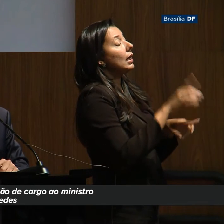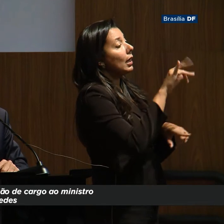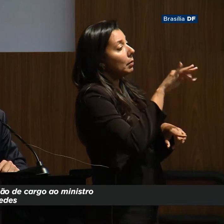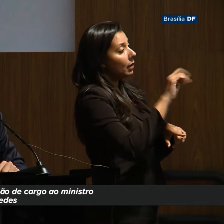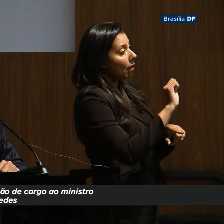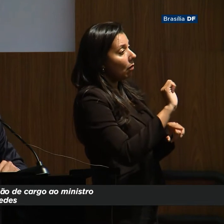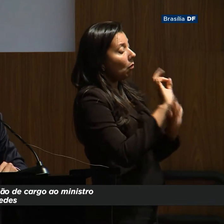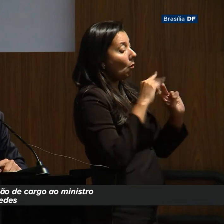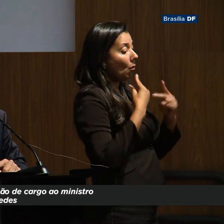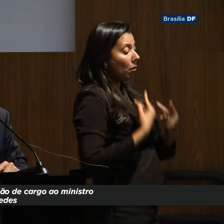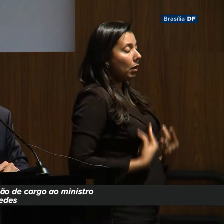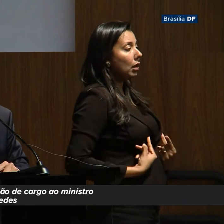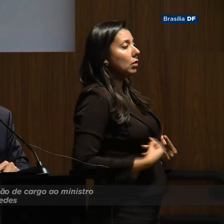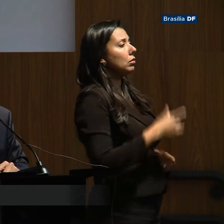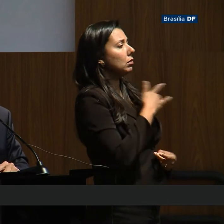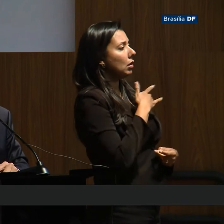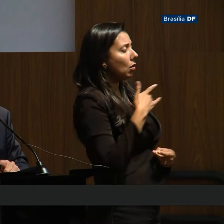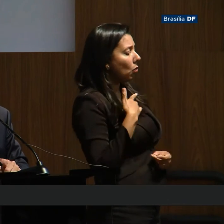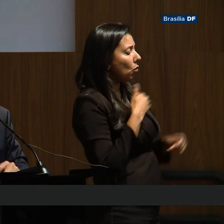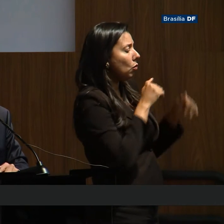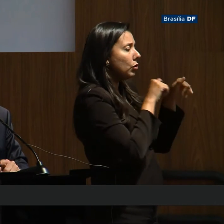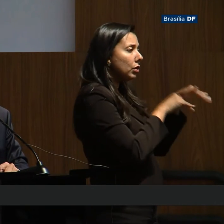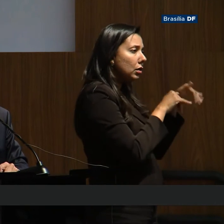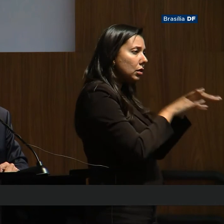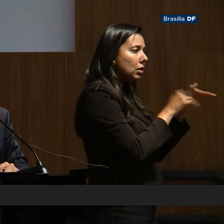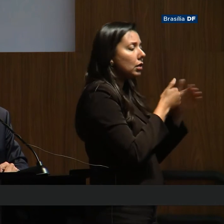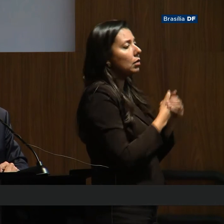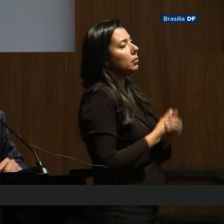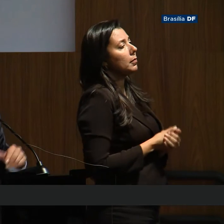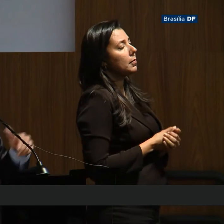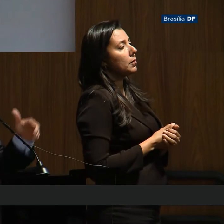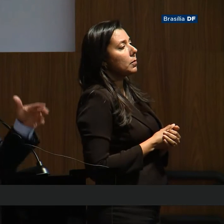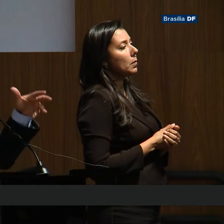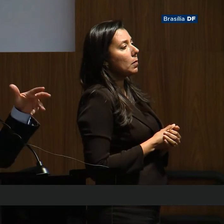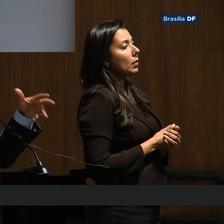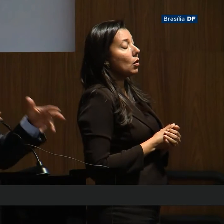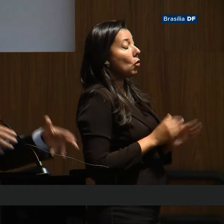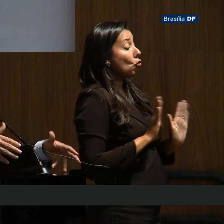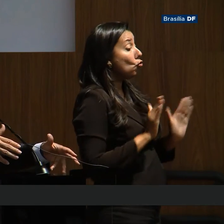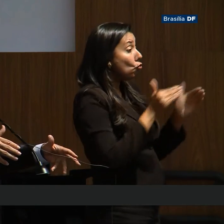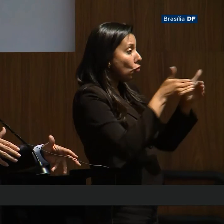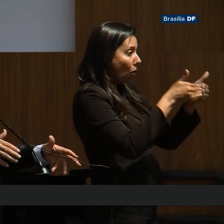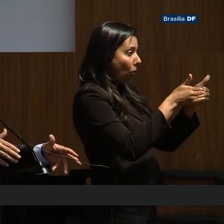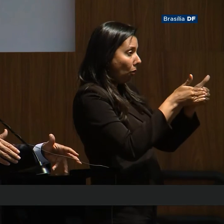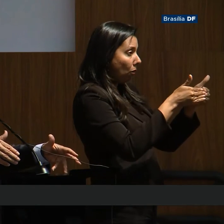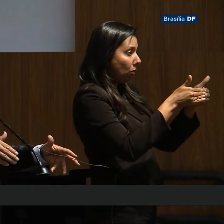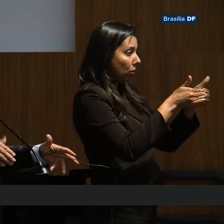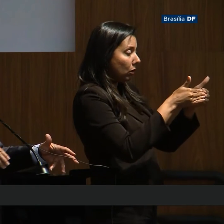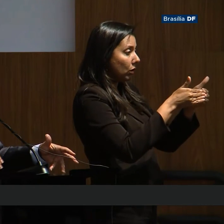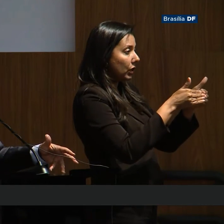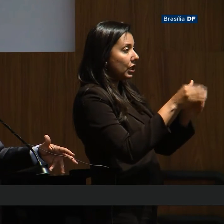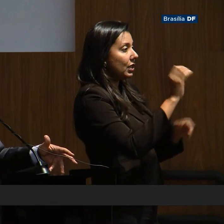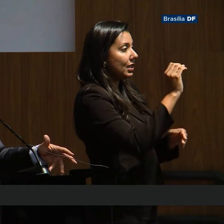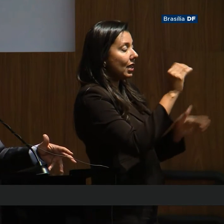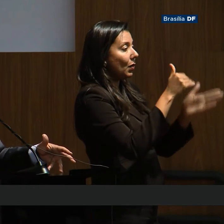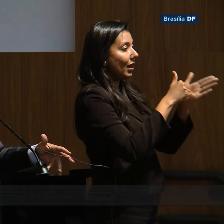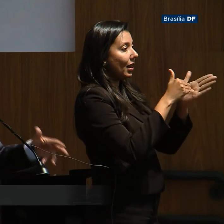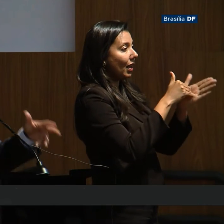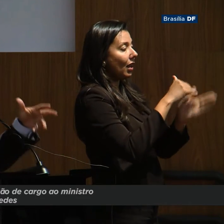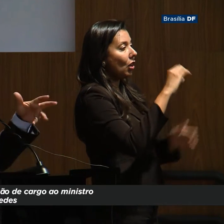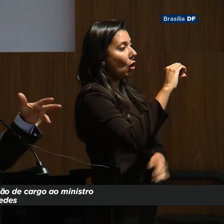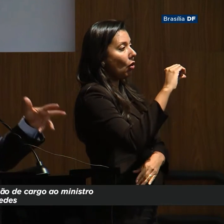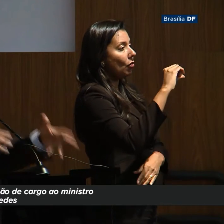importância de investimento em saúde, educação, o voucher educação, o foco de zero a nove anos.